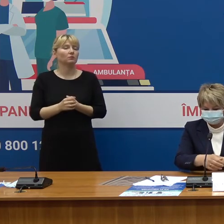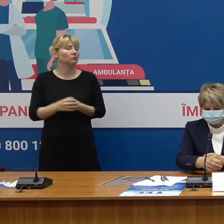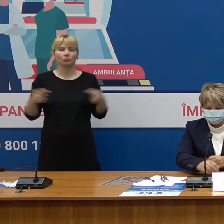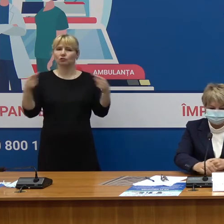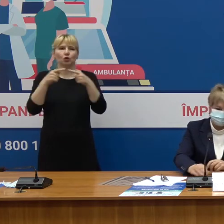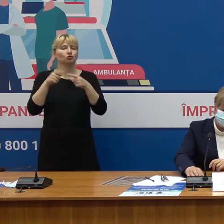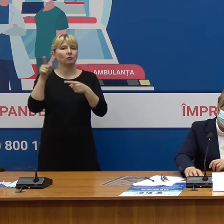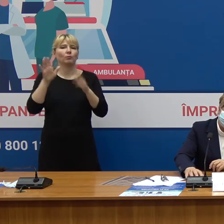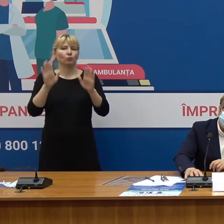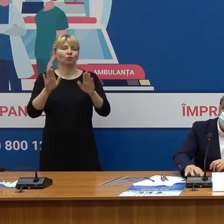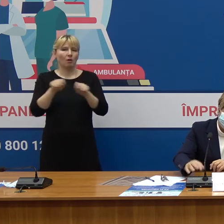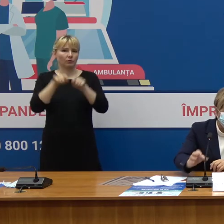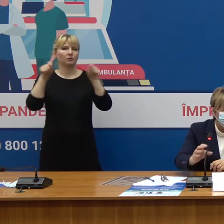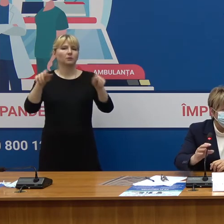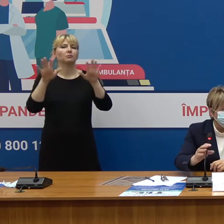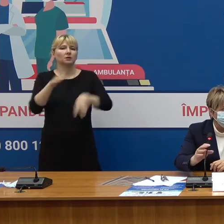sigur